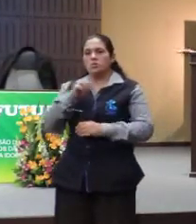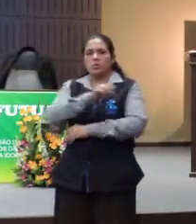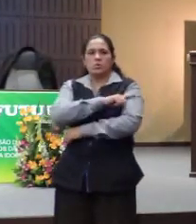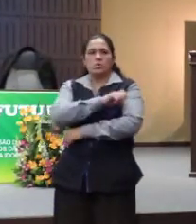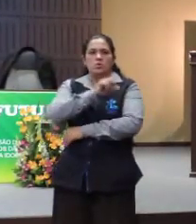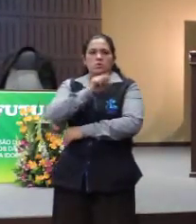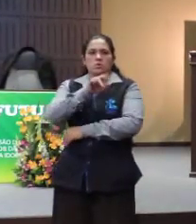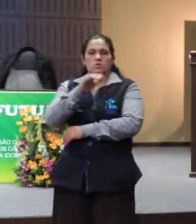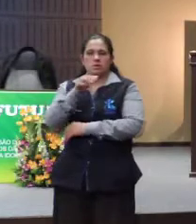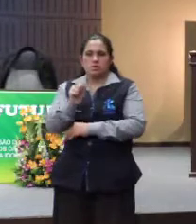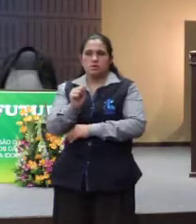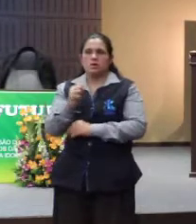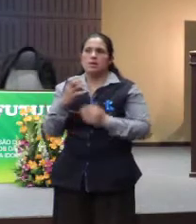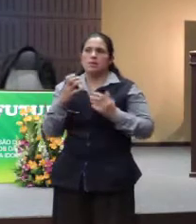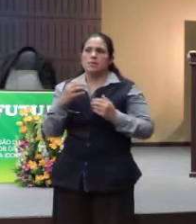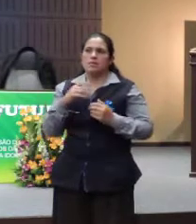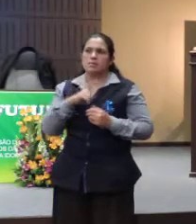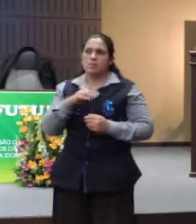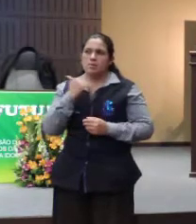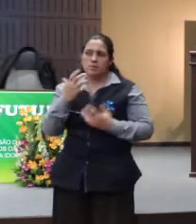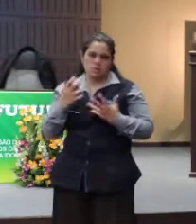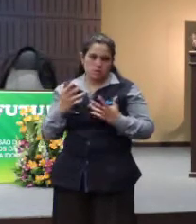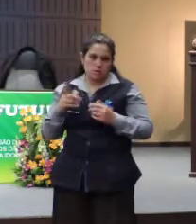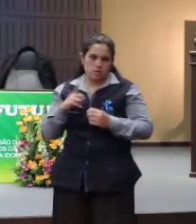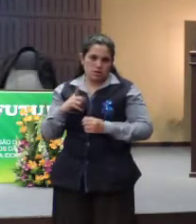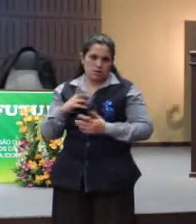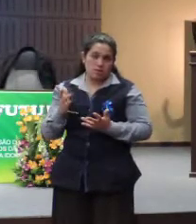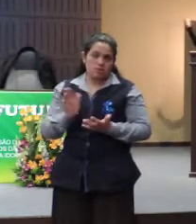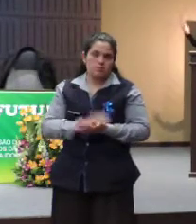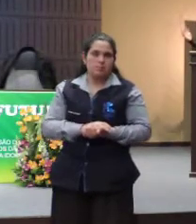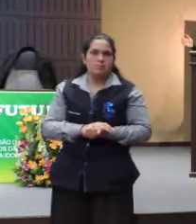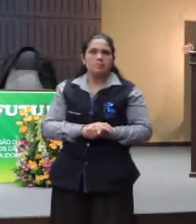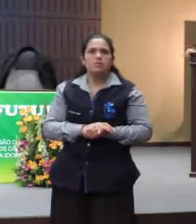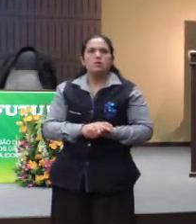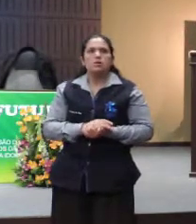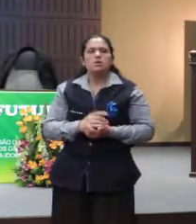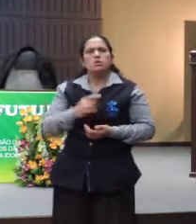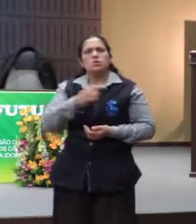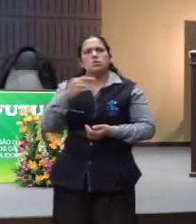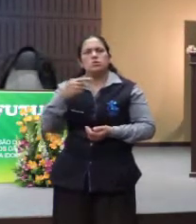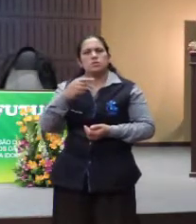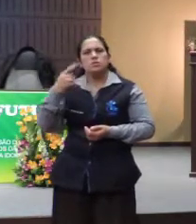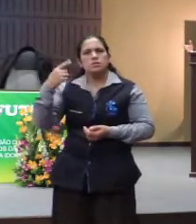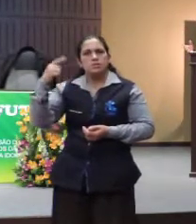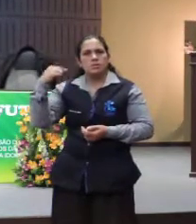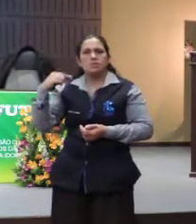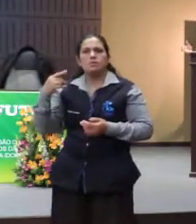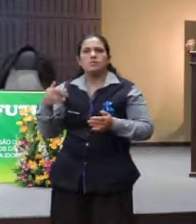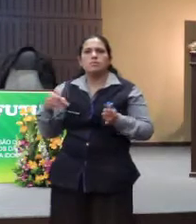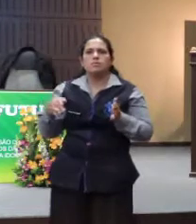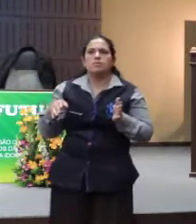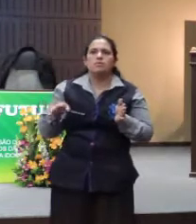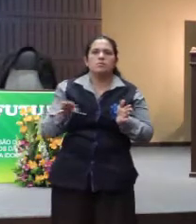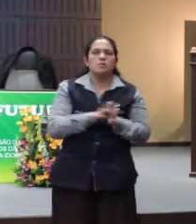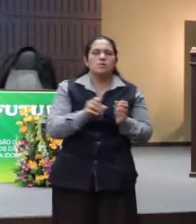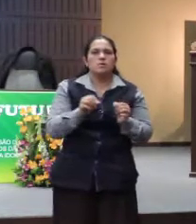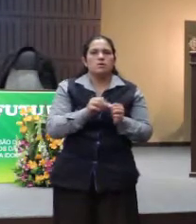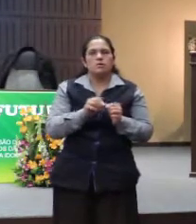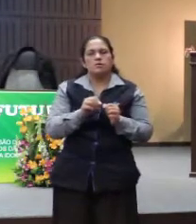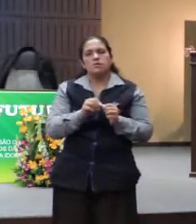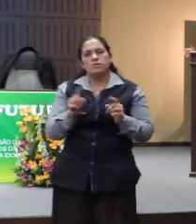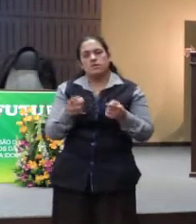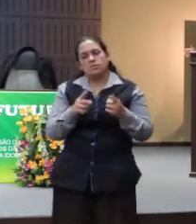a morte assistida que ele desejava. Um belo dia, duas semanas atrás, ligaram o Beethoven, deram a